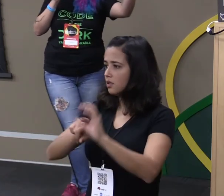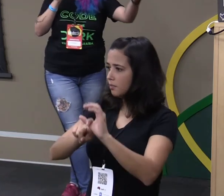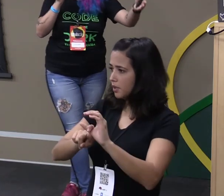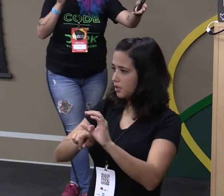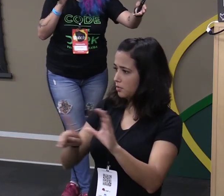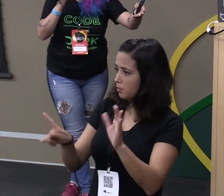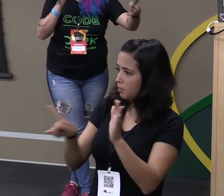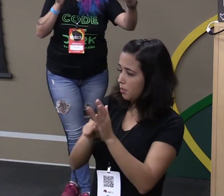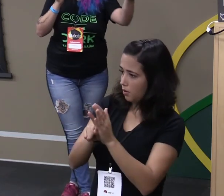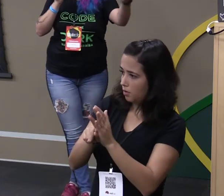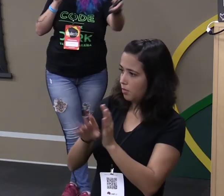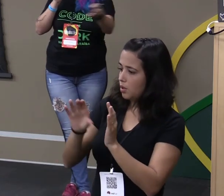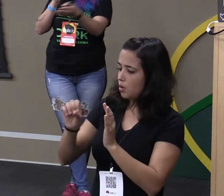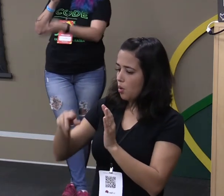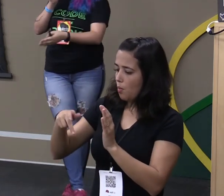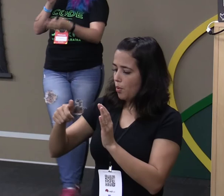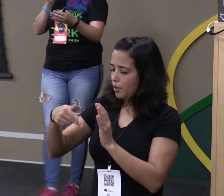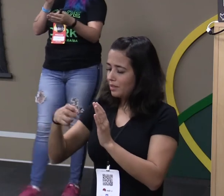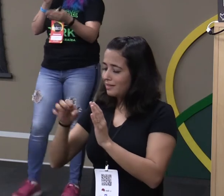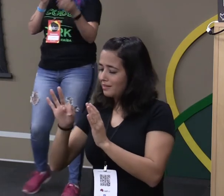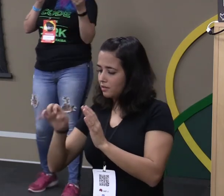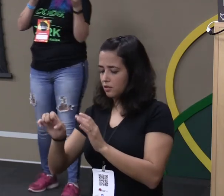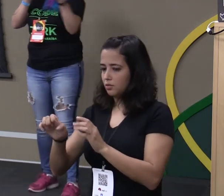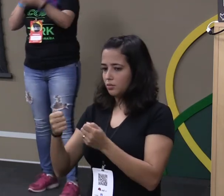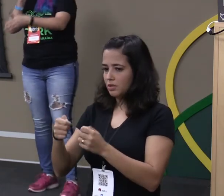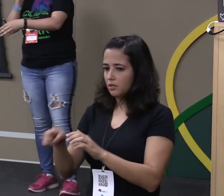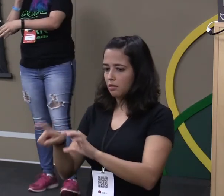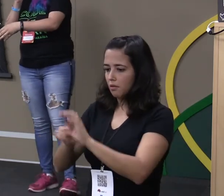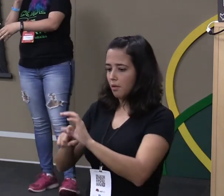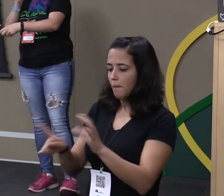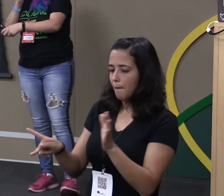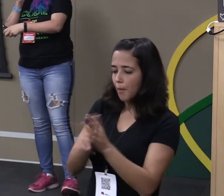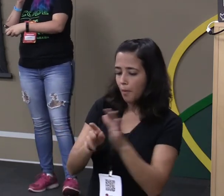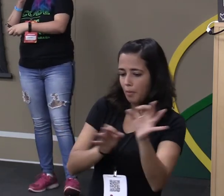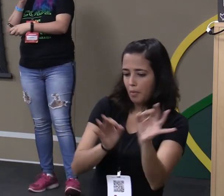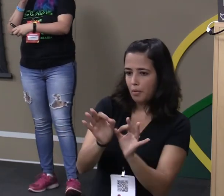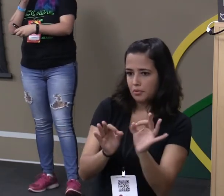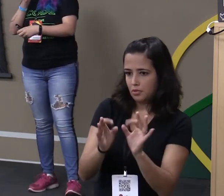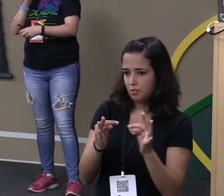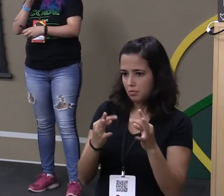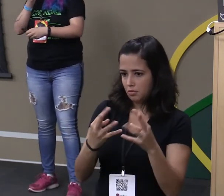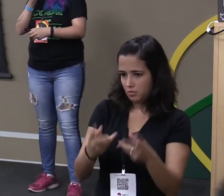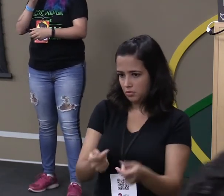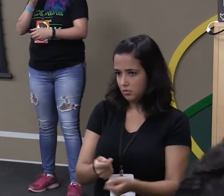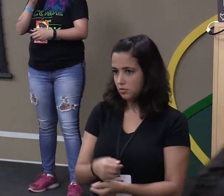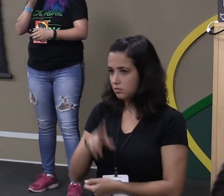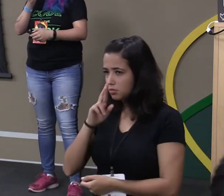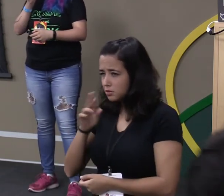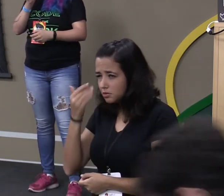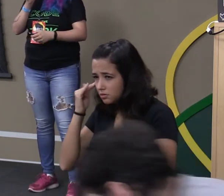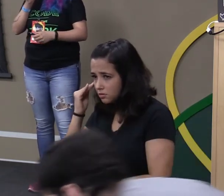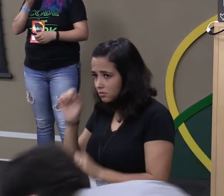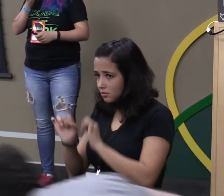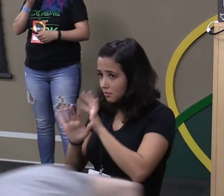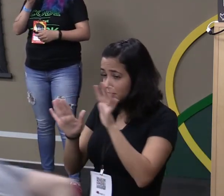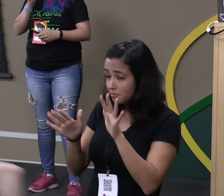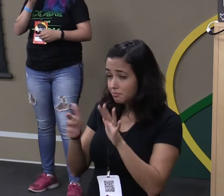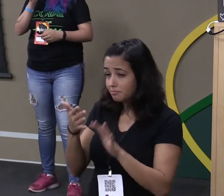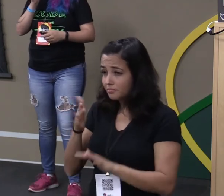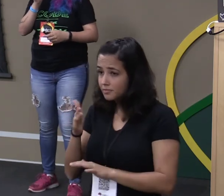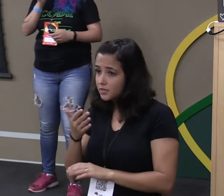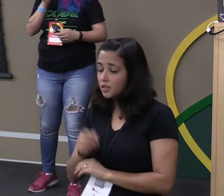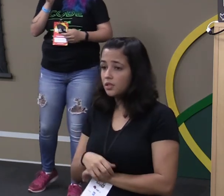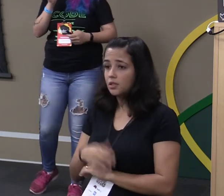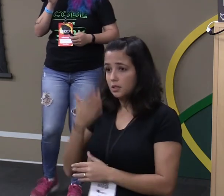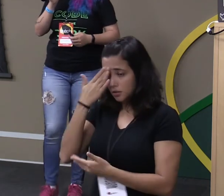do componente você não precisa instalar ele como dependência do projeto em si deu para responder a pergunta? acredito que sim